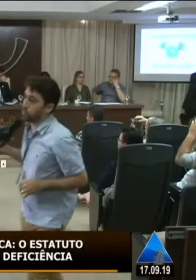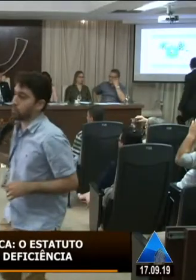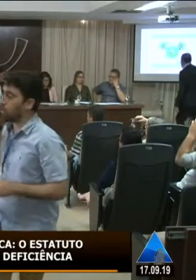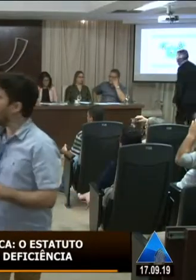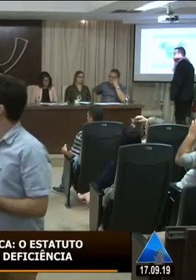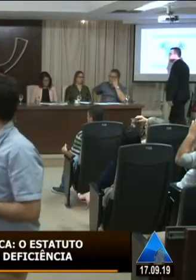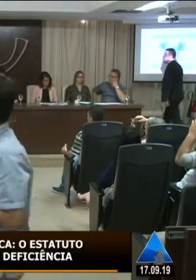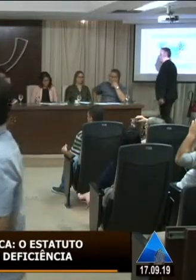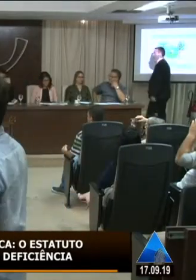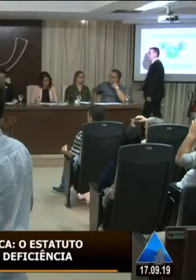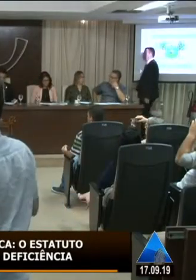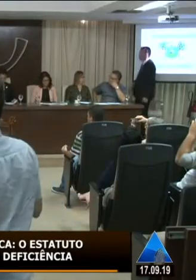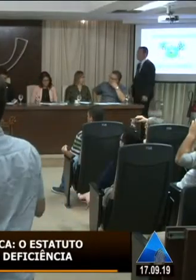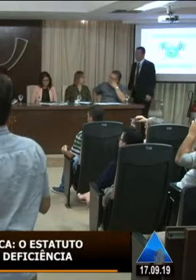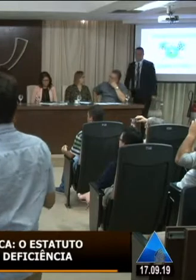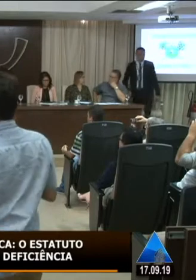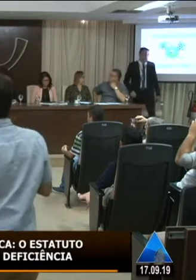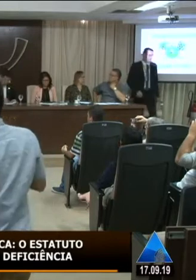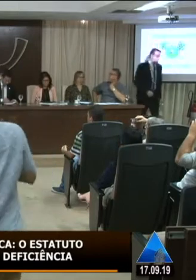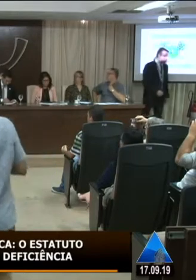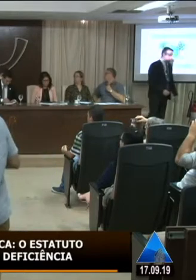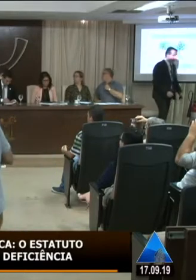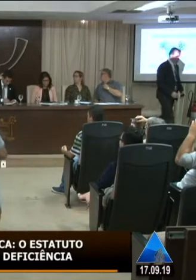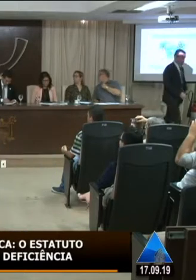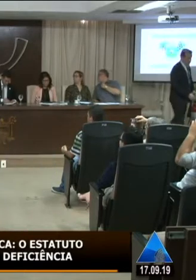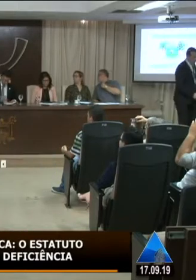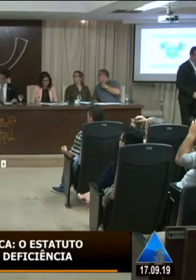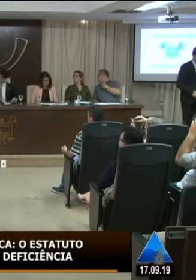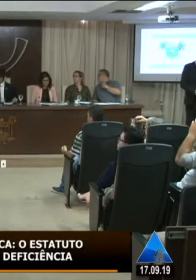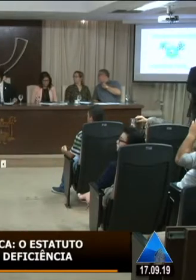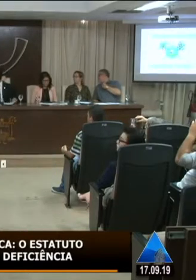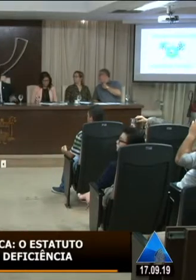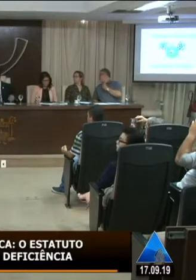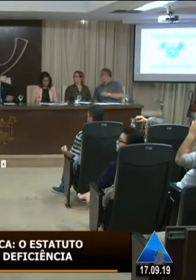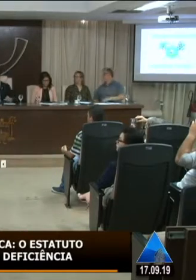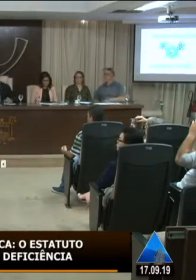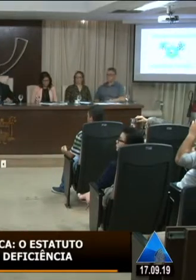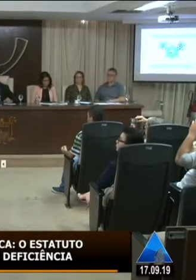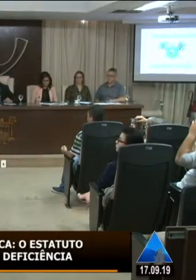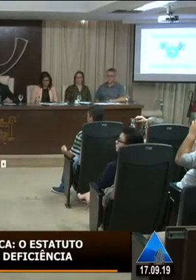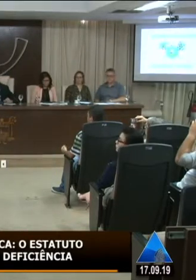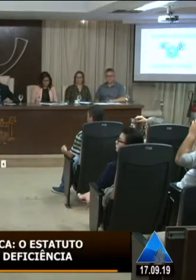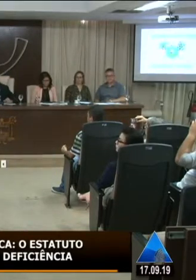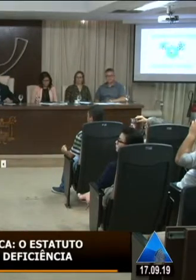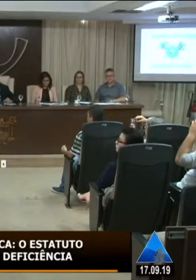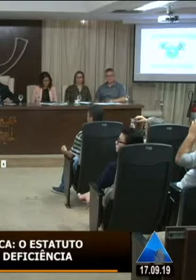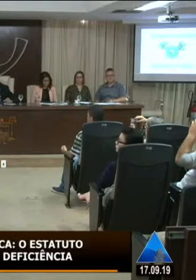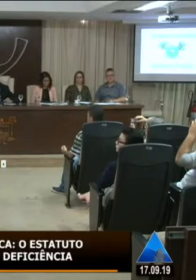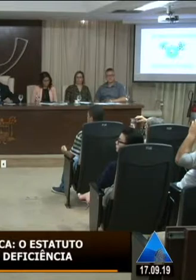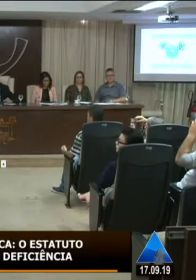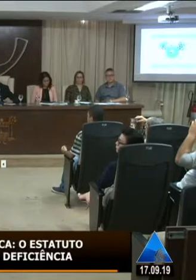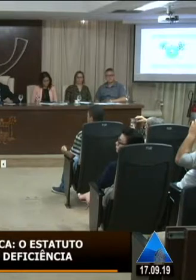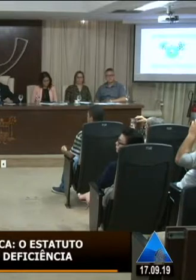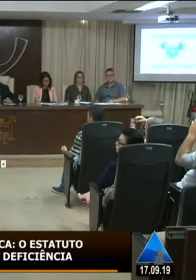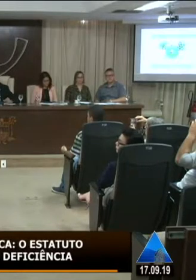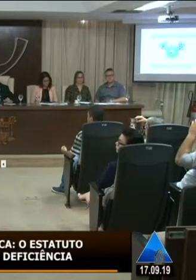Microfone. Primeiro do que tudo, uma boa tarde a todos e a todas. Saudando a vez, em